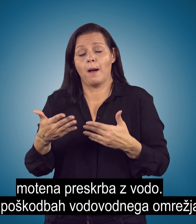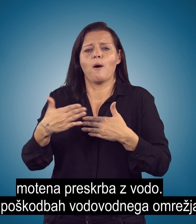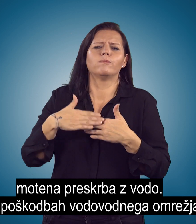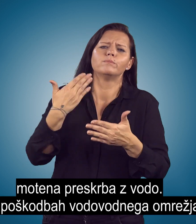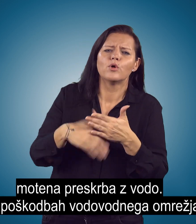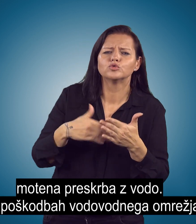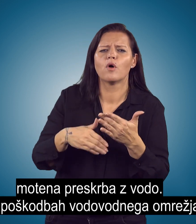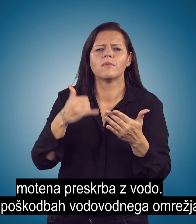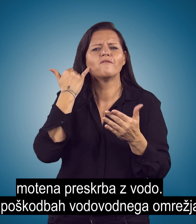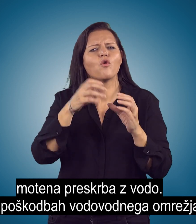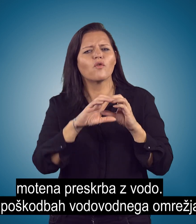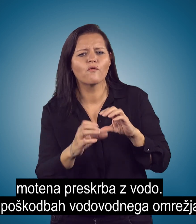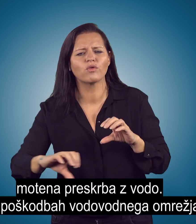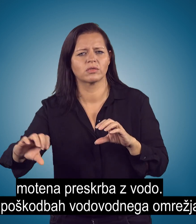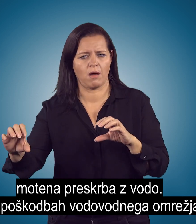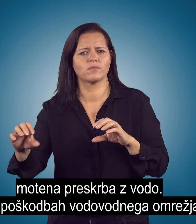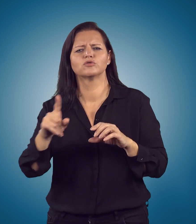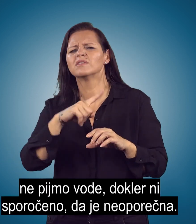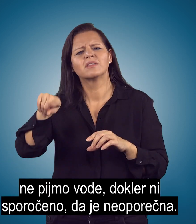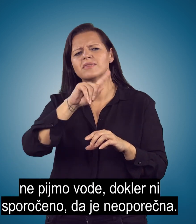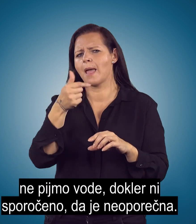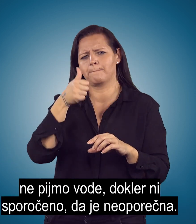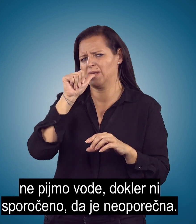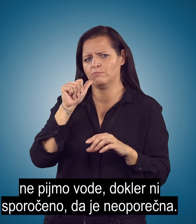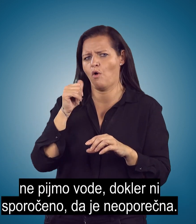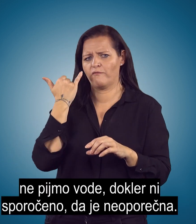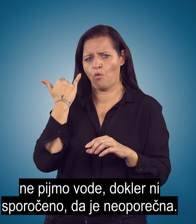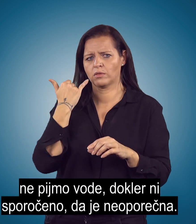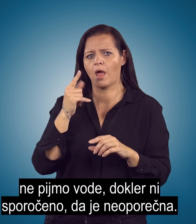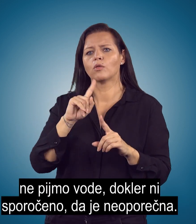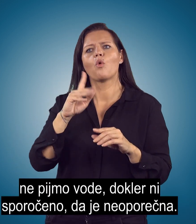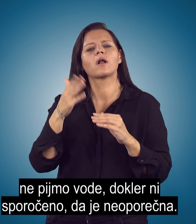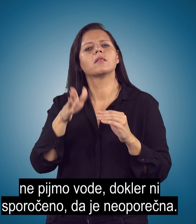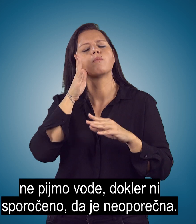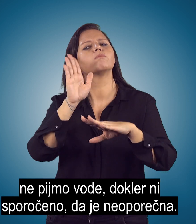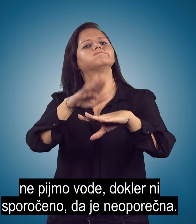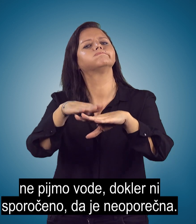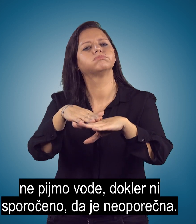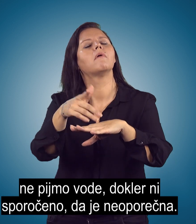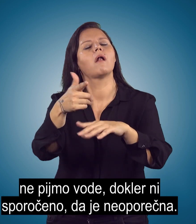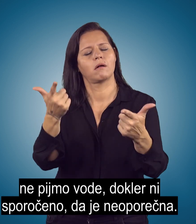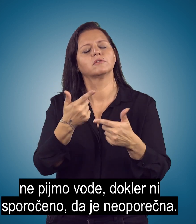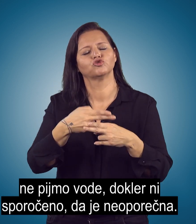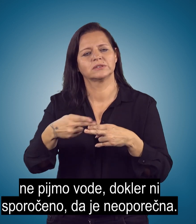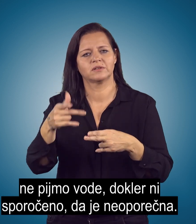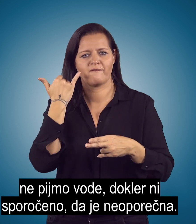O poškodbah vodovodnega omrežja ne pijemo vode, dokler ni sporočeno, da je neoporečna.